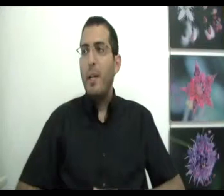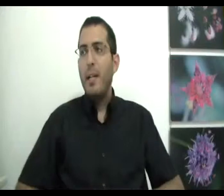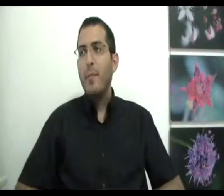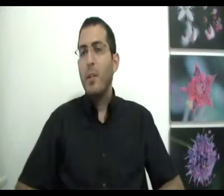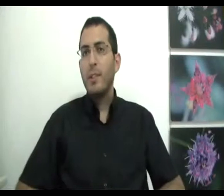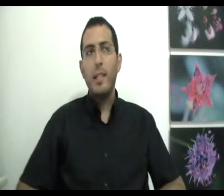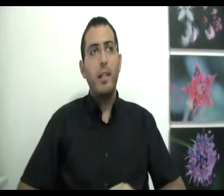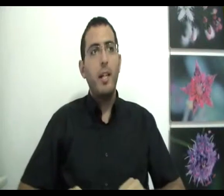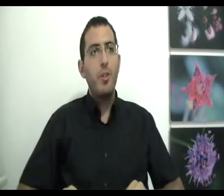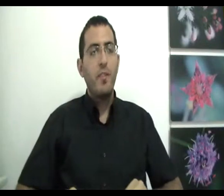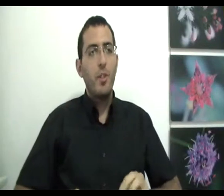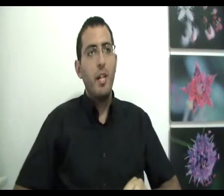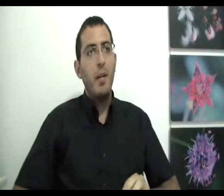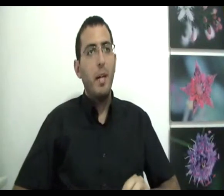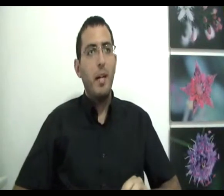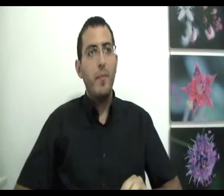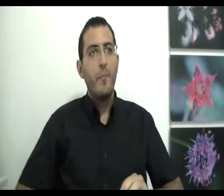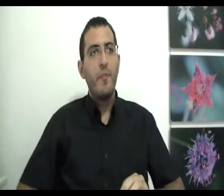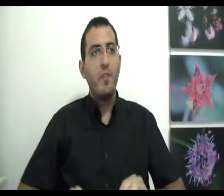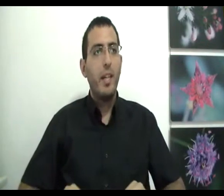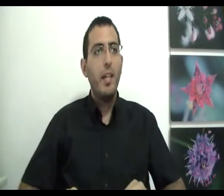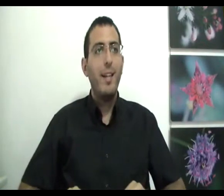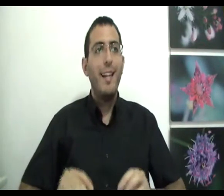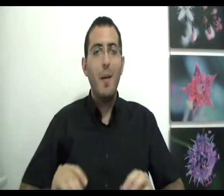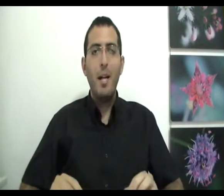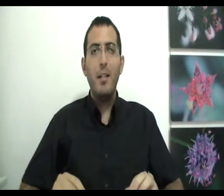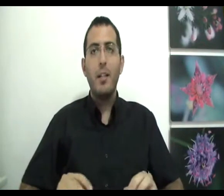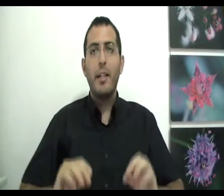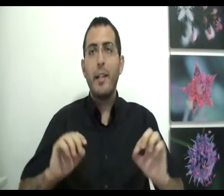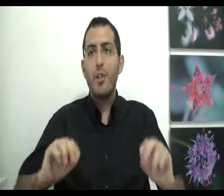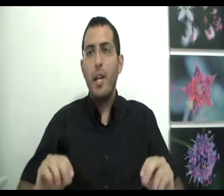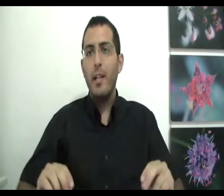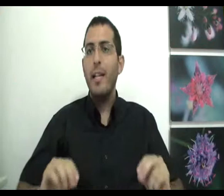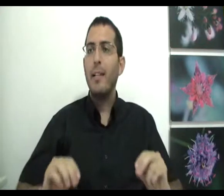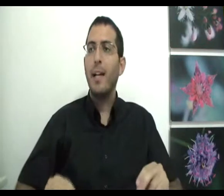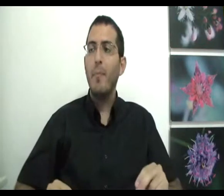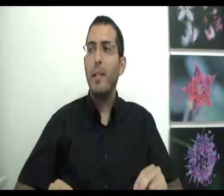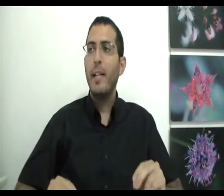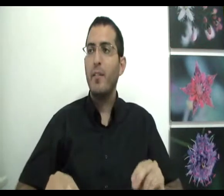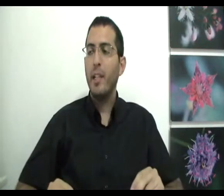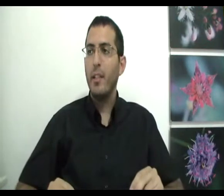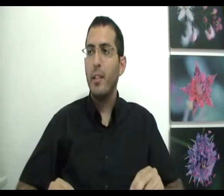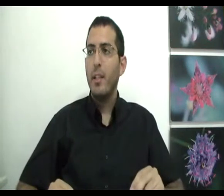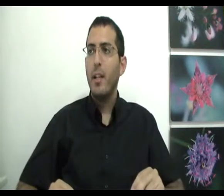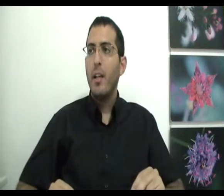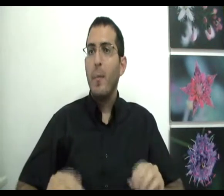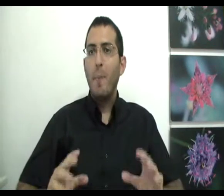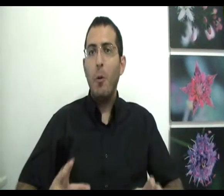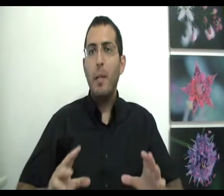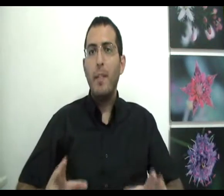פעם אני רוצה להשיב לשאלה הבאה והיא למה קשה לאדם להבין מה הוא באמת